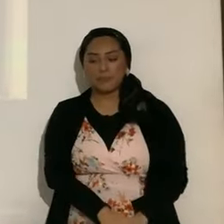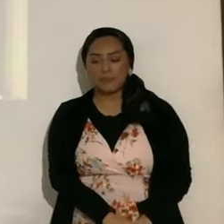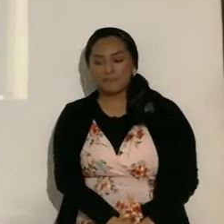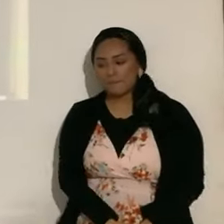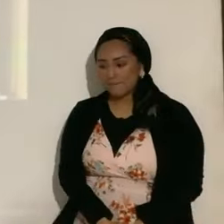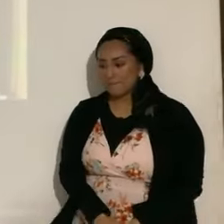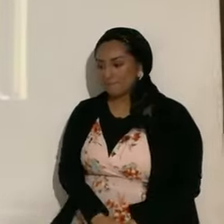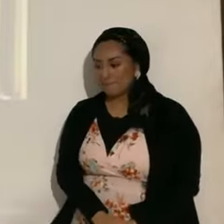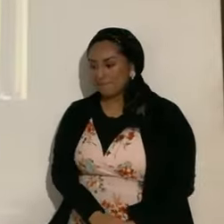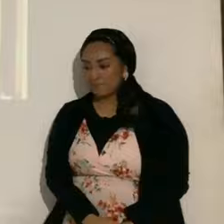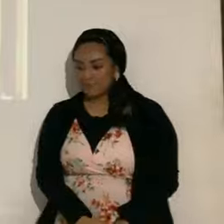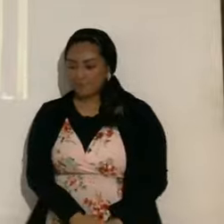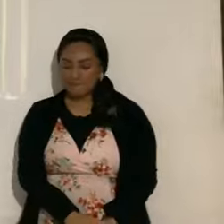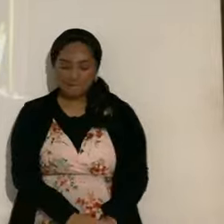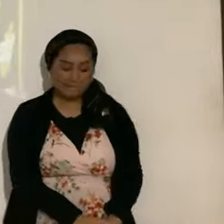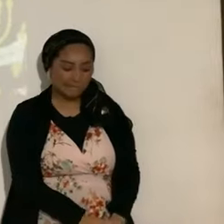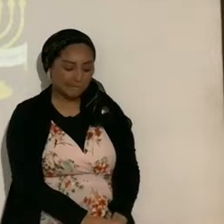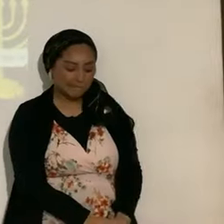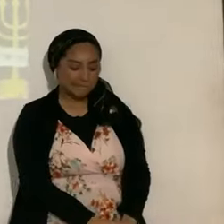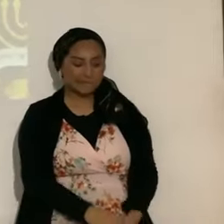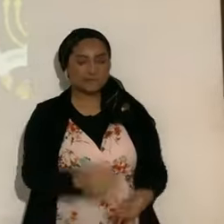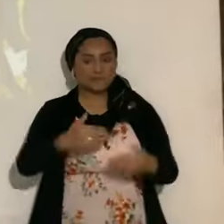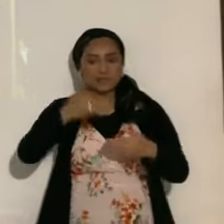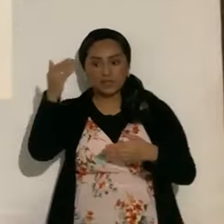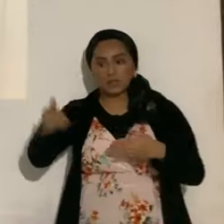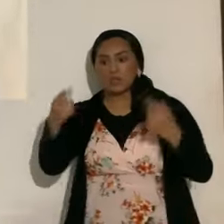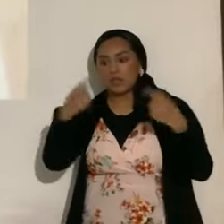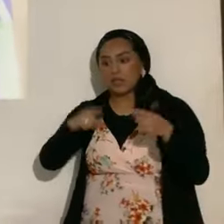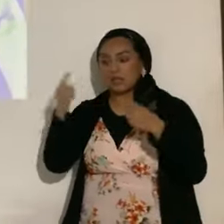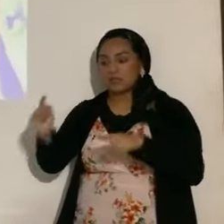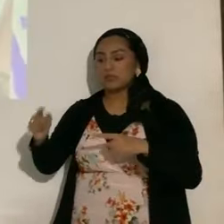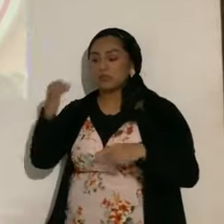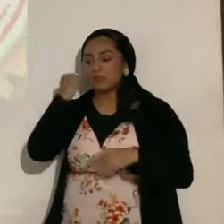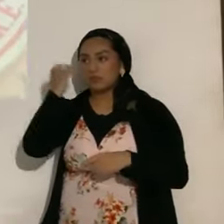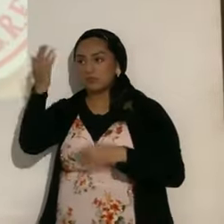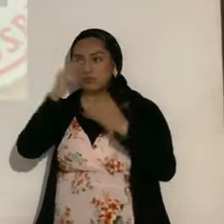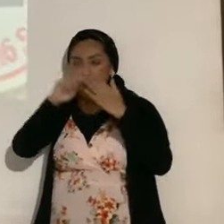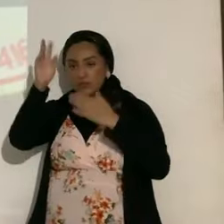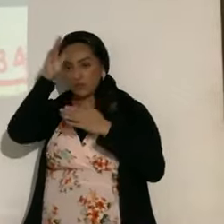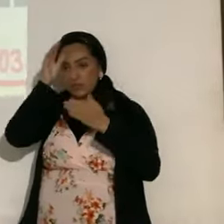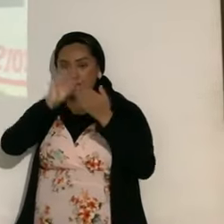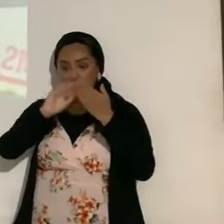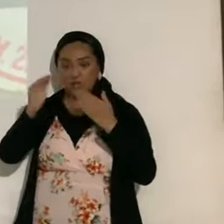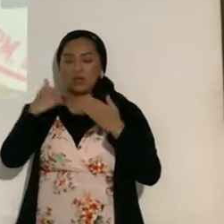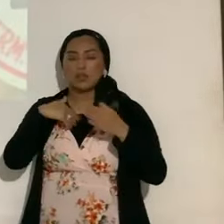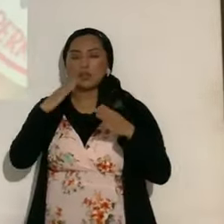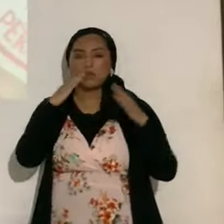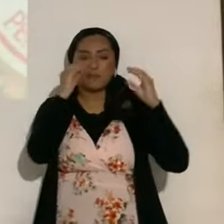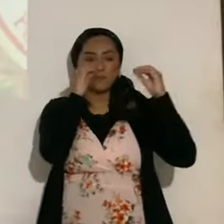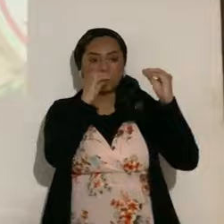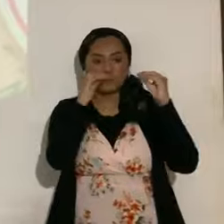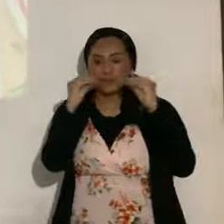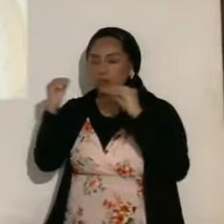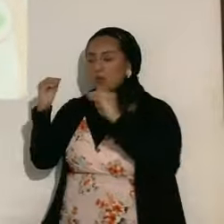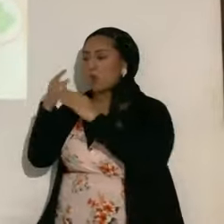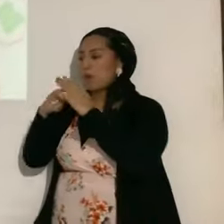bendito es el abacadús, vienen otros eclipses, si el eterno lo permite, iré yo ministrando, qué significa cada uno de ellos,